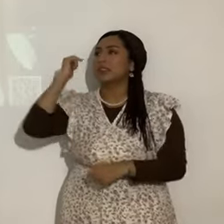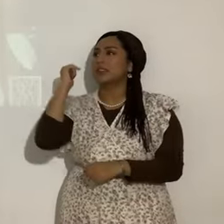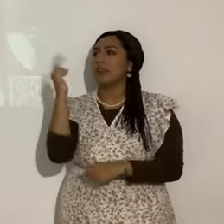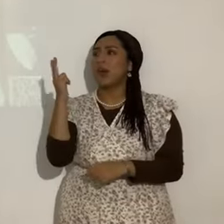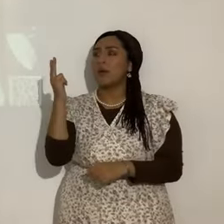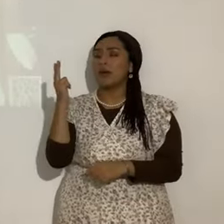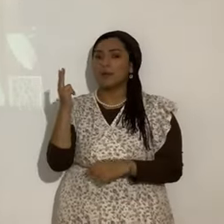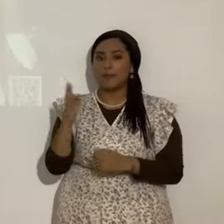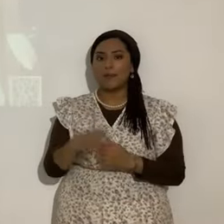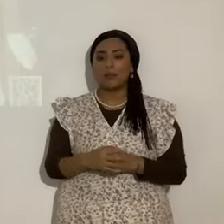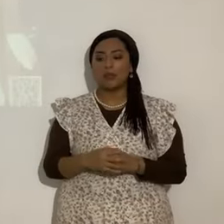¿qué es lo que pasa?